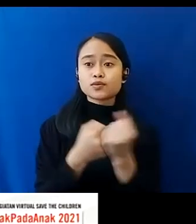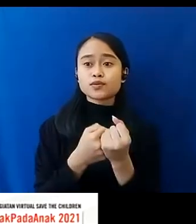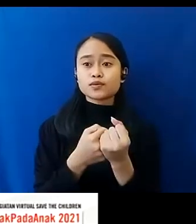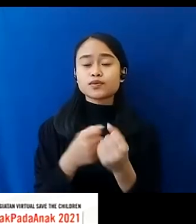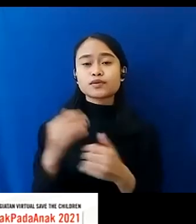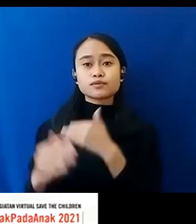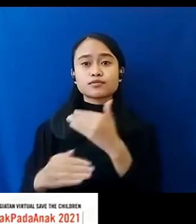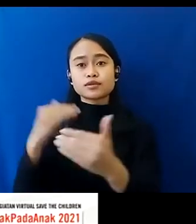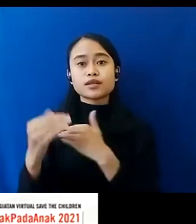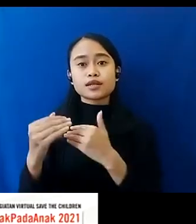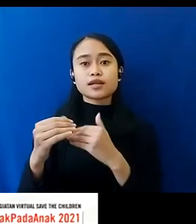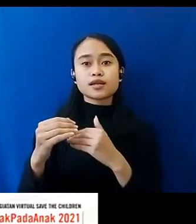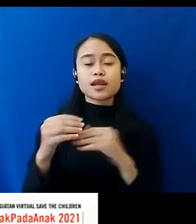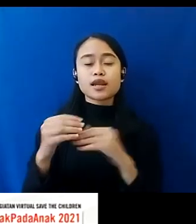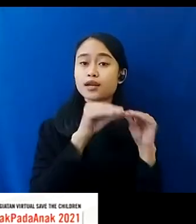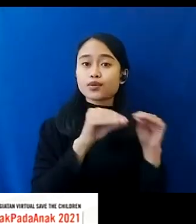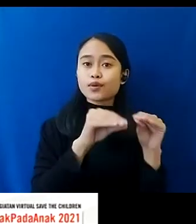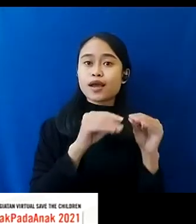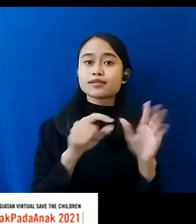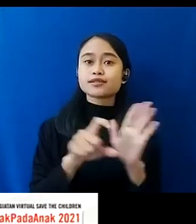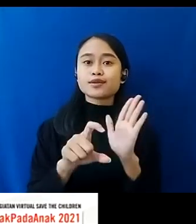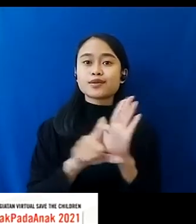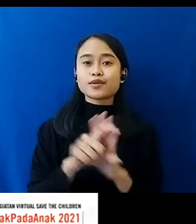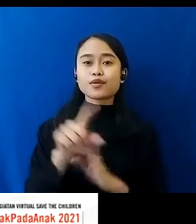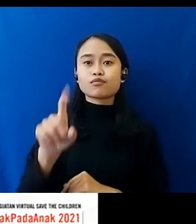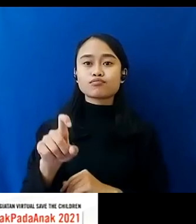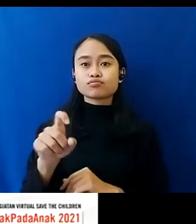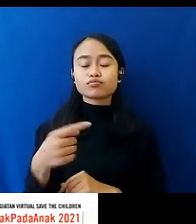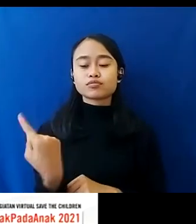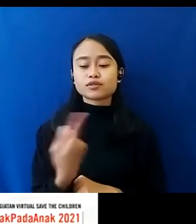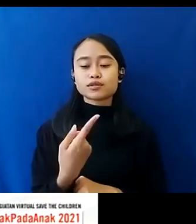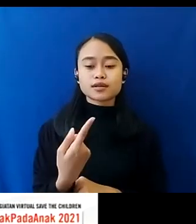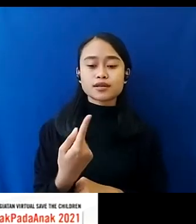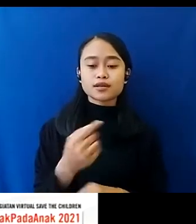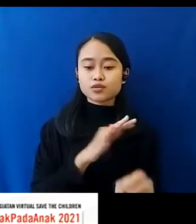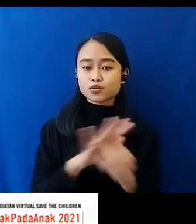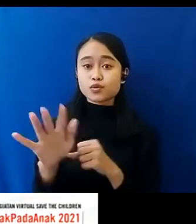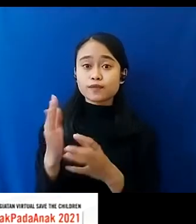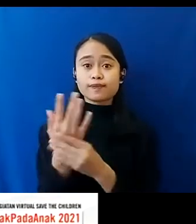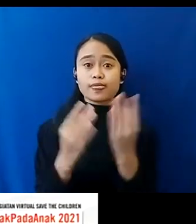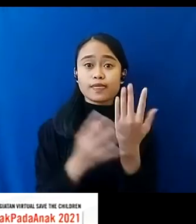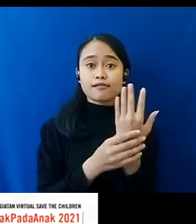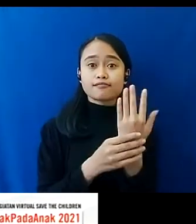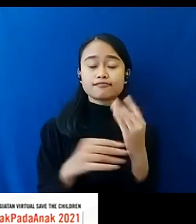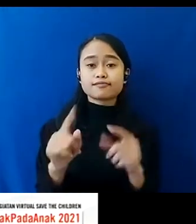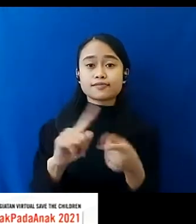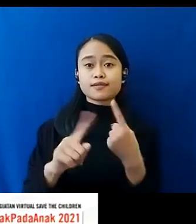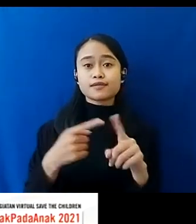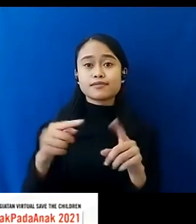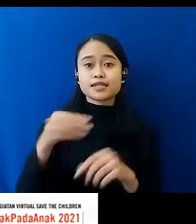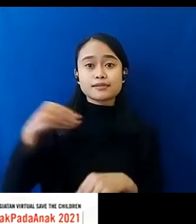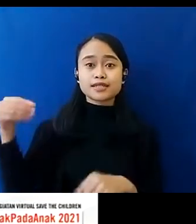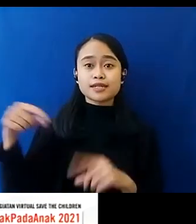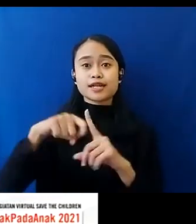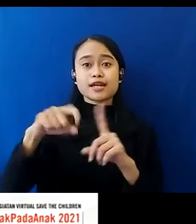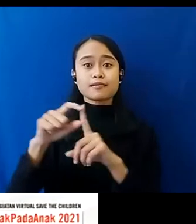Edukasi Misalnya Yang Membutuhkan Tangan-tangan Kita Tidak Bisa Cukup Tangan-tangan Dari Teman-teman Kementerian KPPA